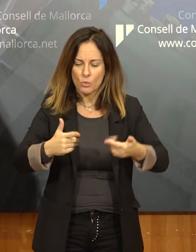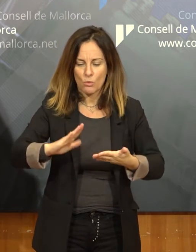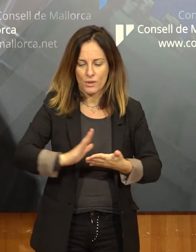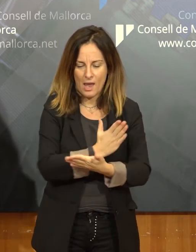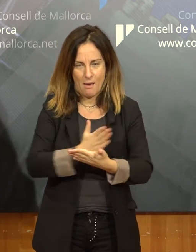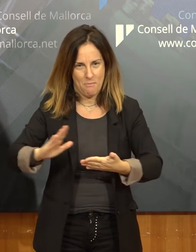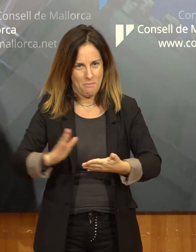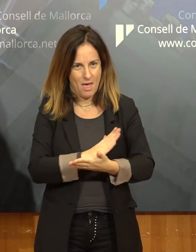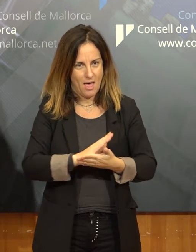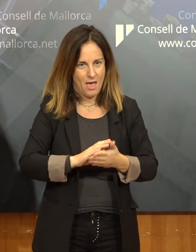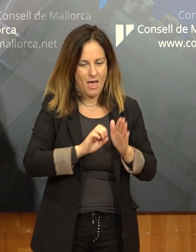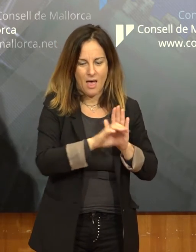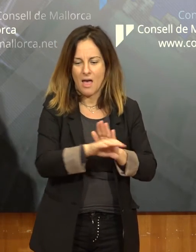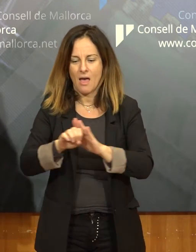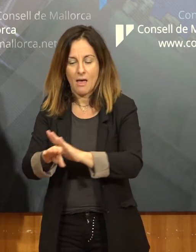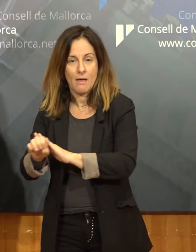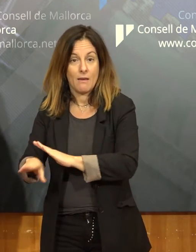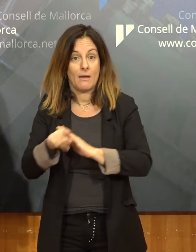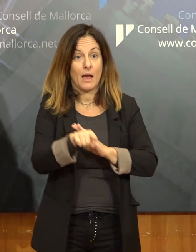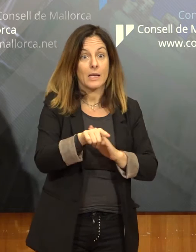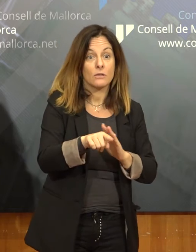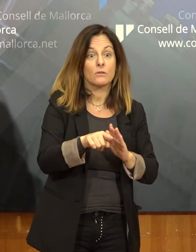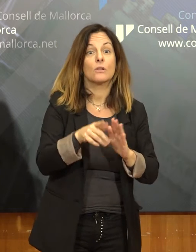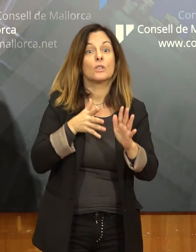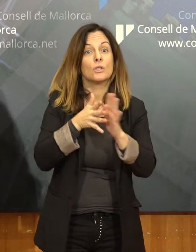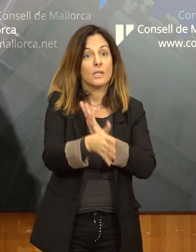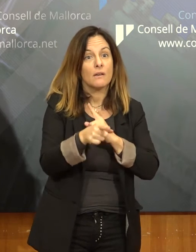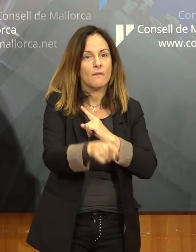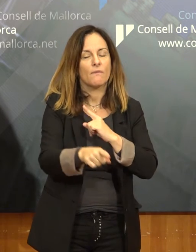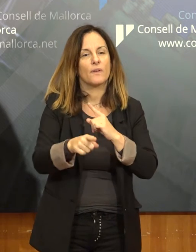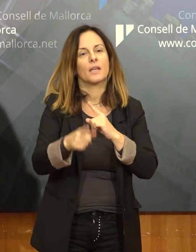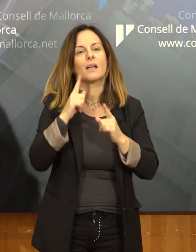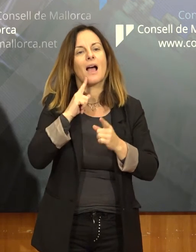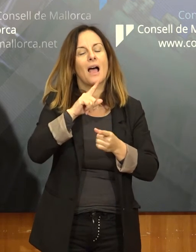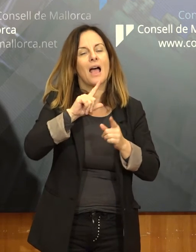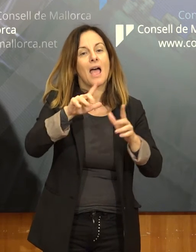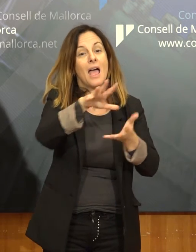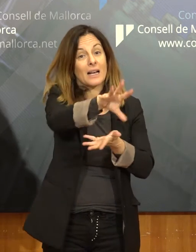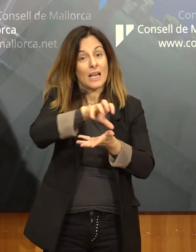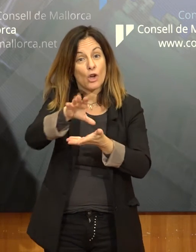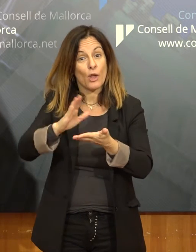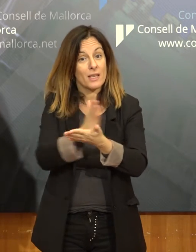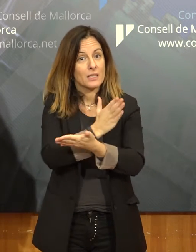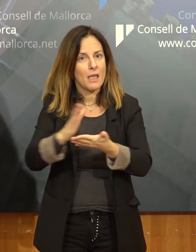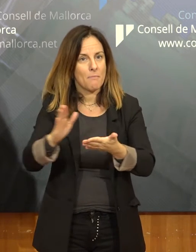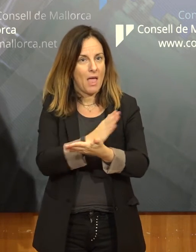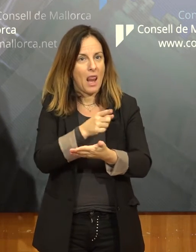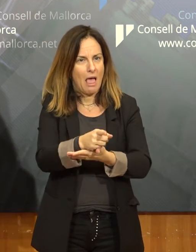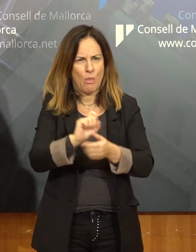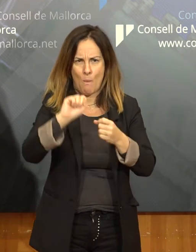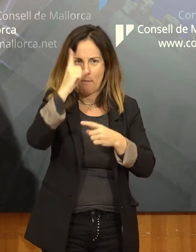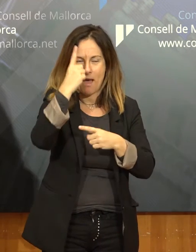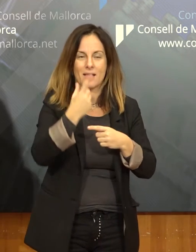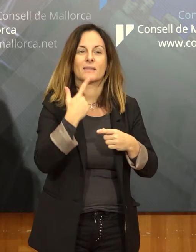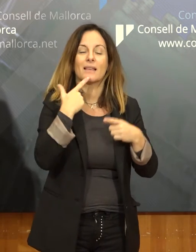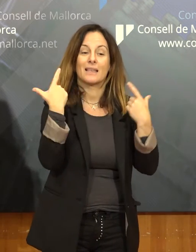traduint en un augment de les taxes de recollida selectiva, sobretot incluint la fracció orgànica